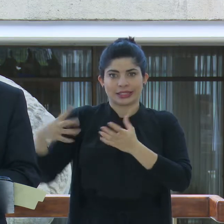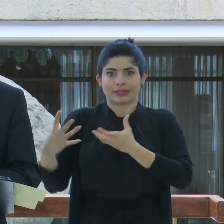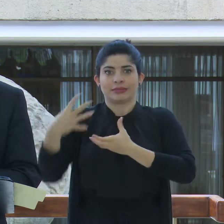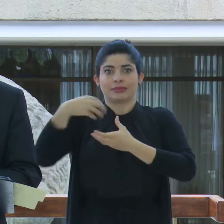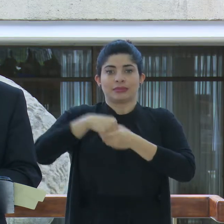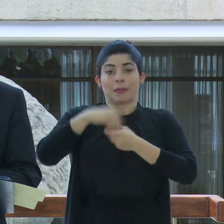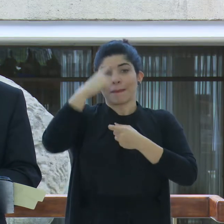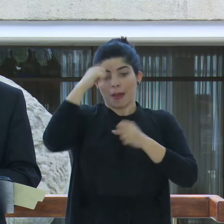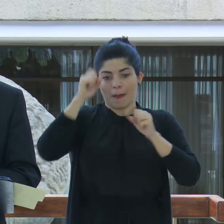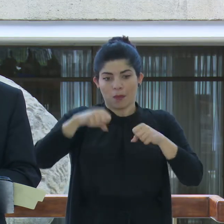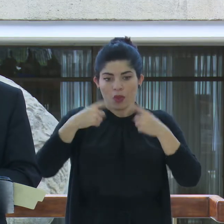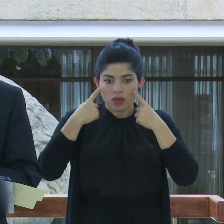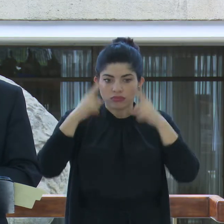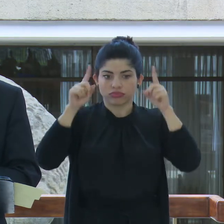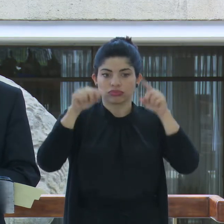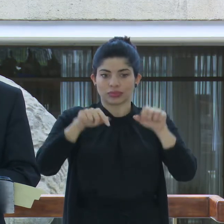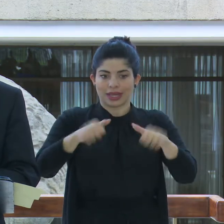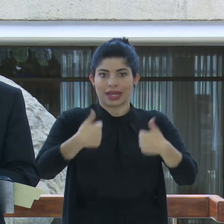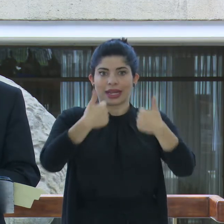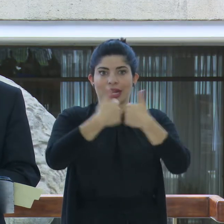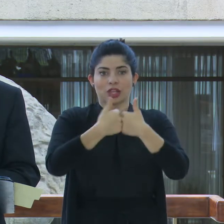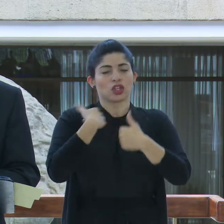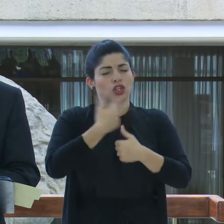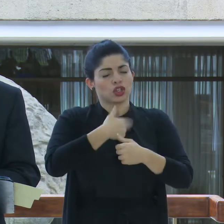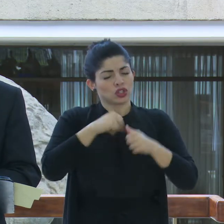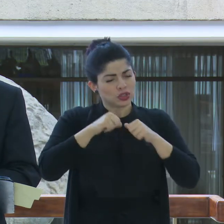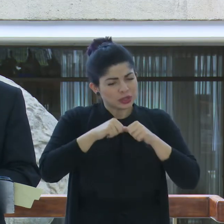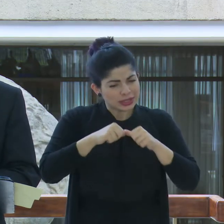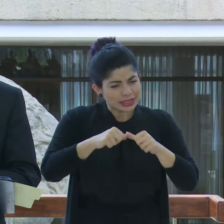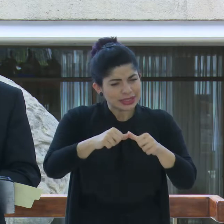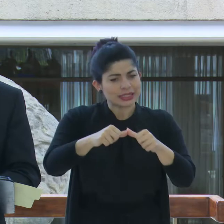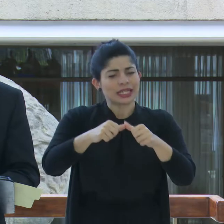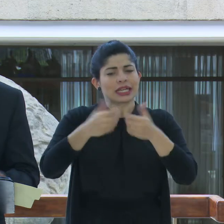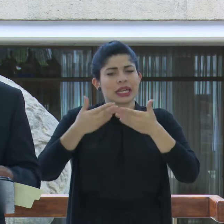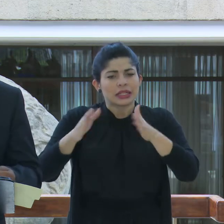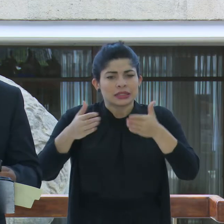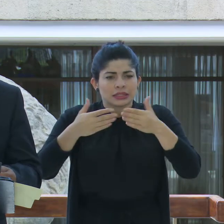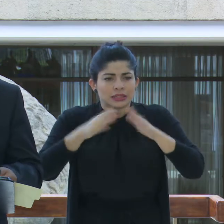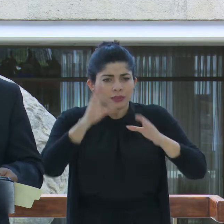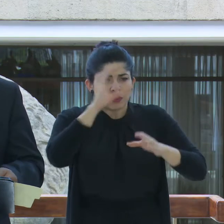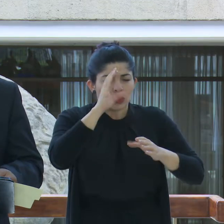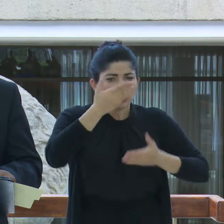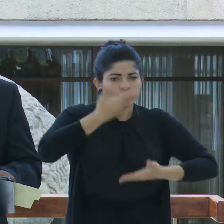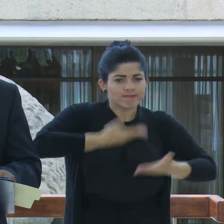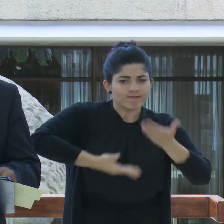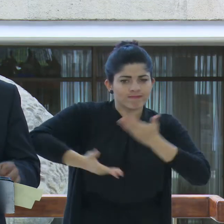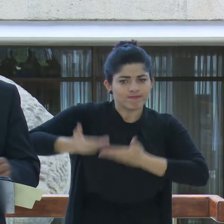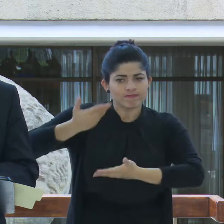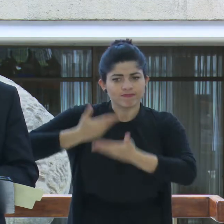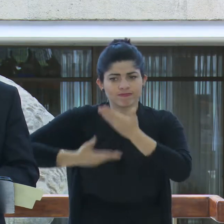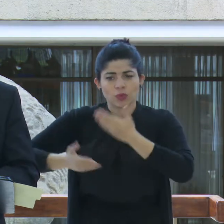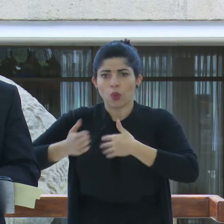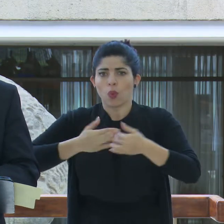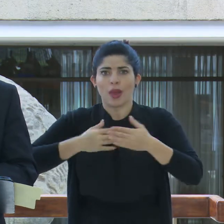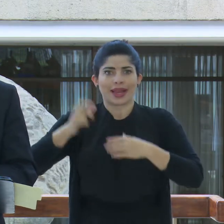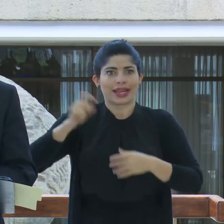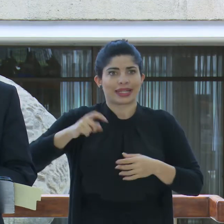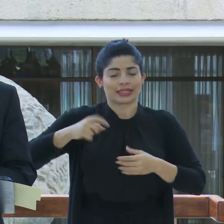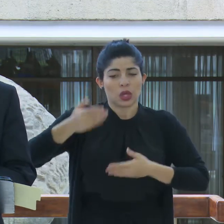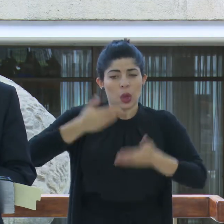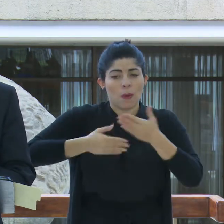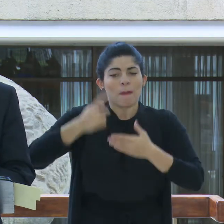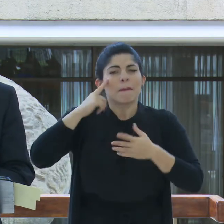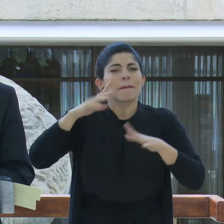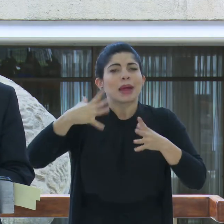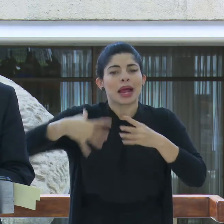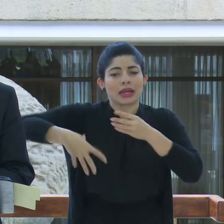superar este desafío, seguiremos abriendo las vías de cooperación que sean necesarias con el fin